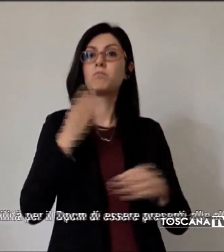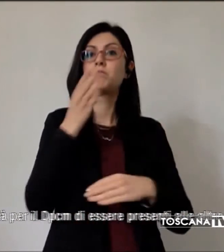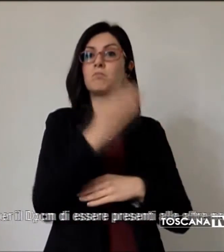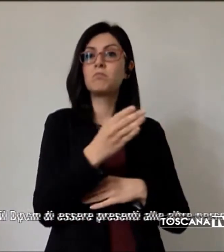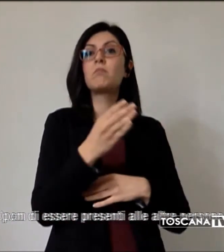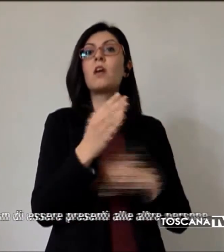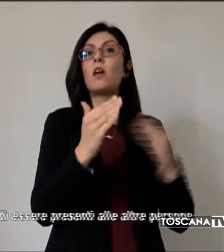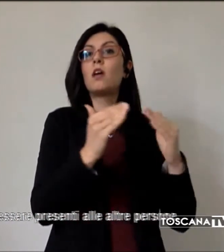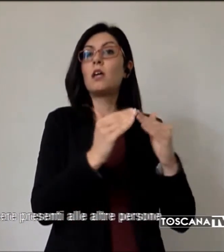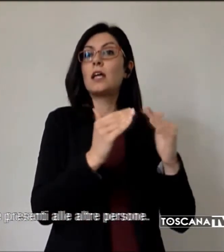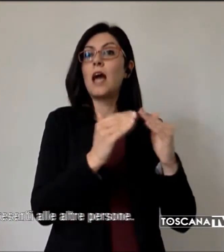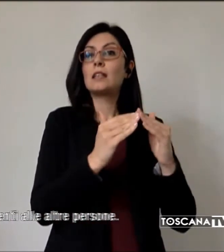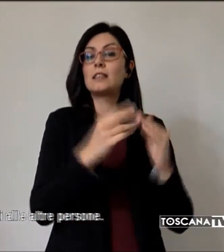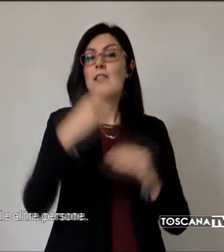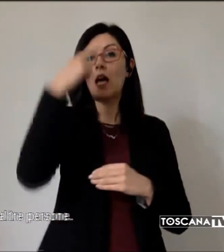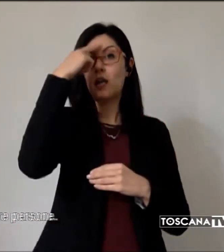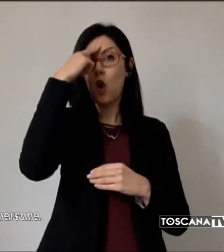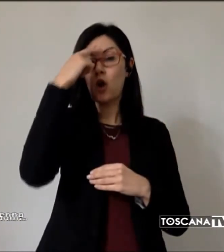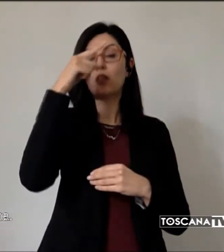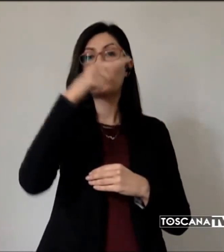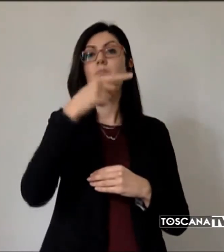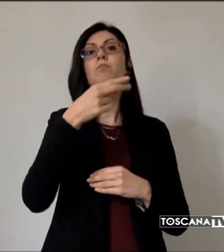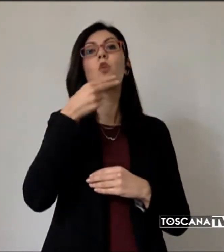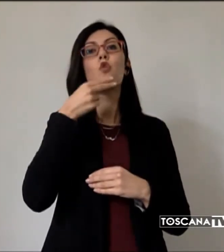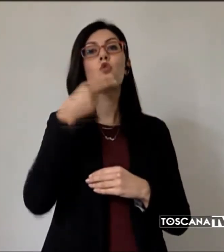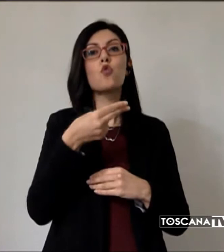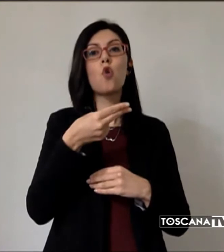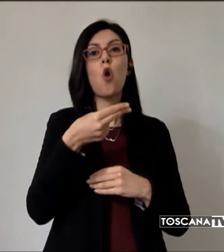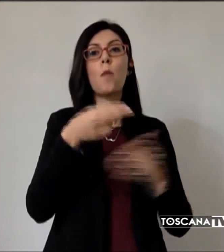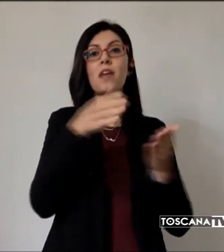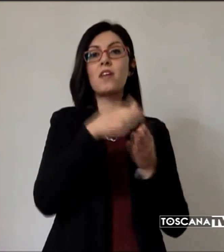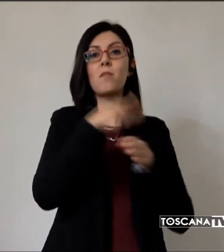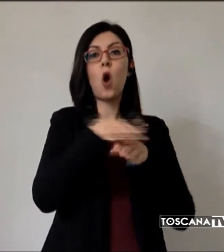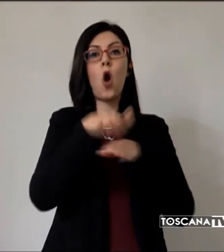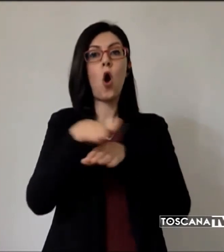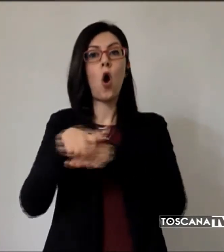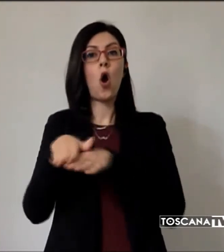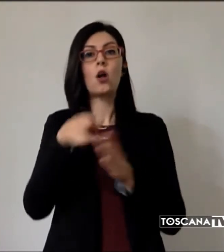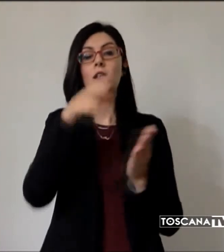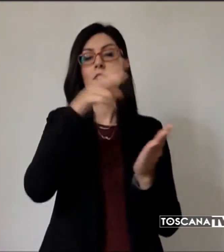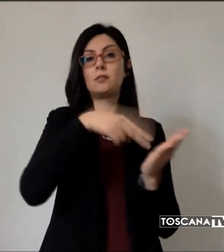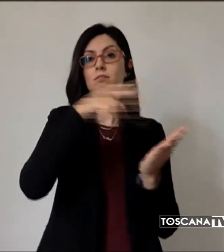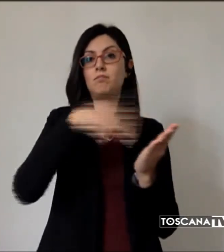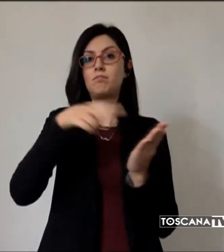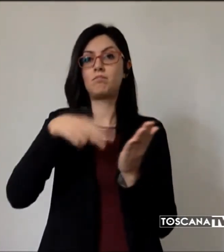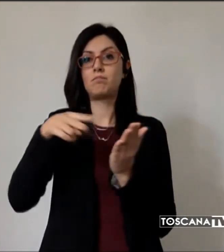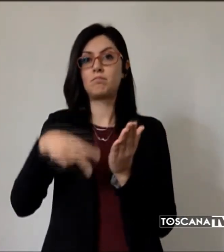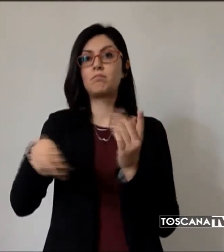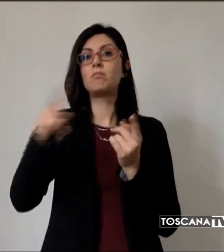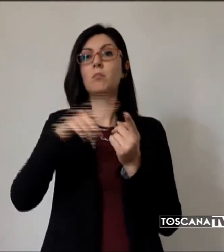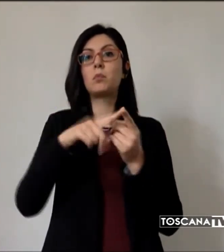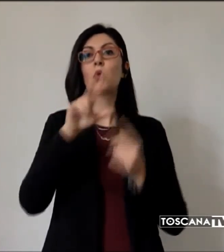dove sono stati letti i nomi delle vittime accompagnati da 32 rintocchi della campana.